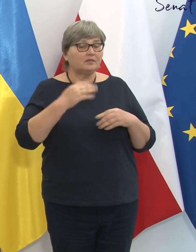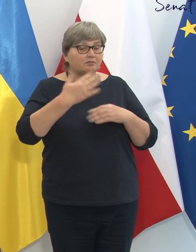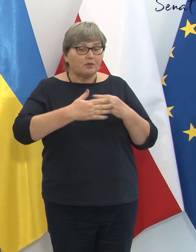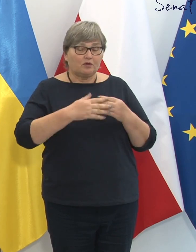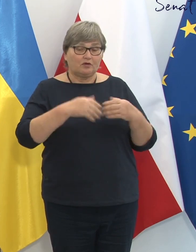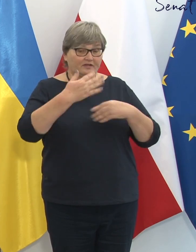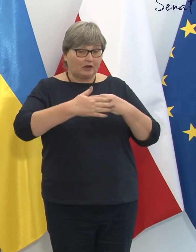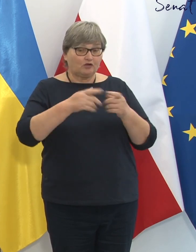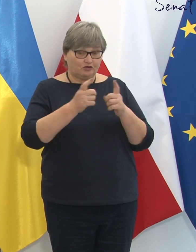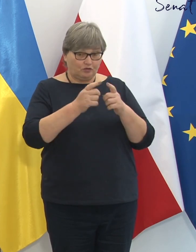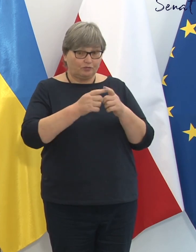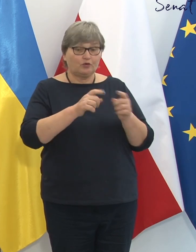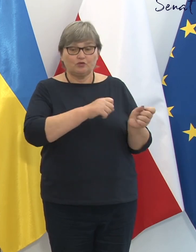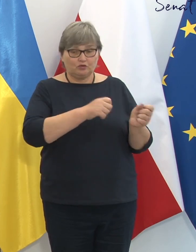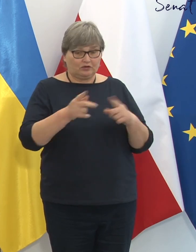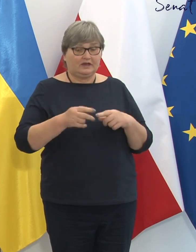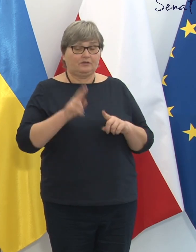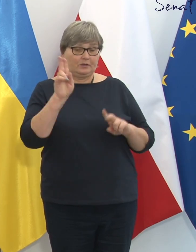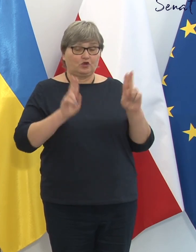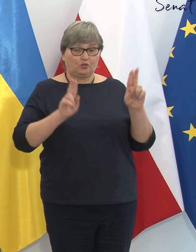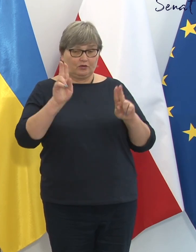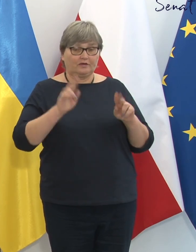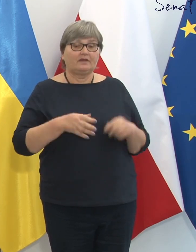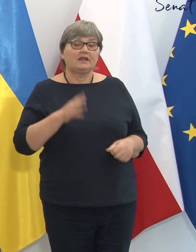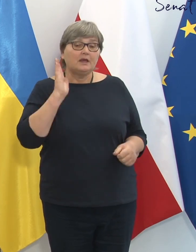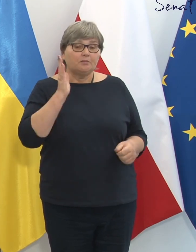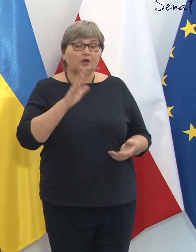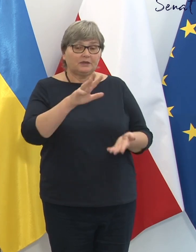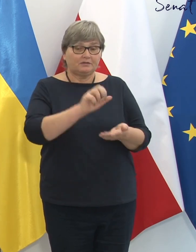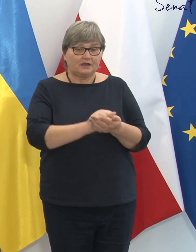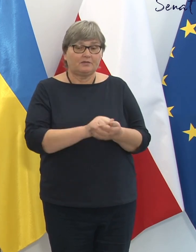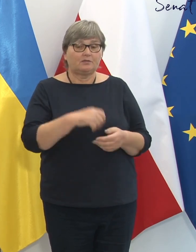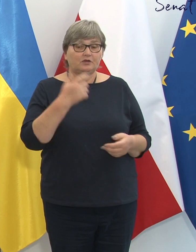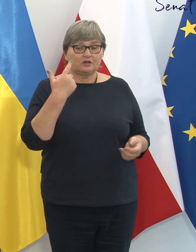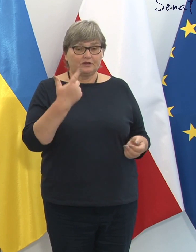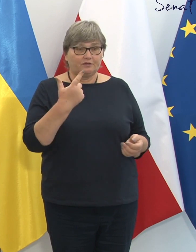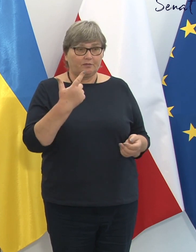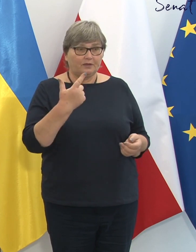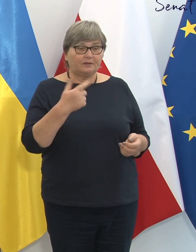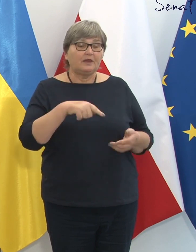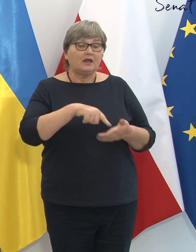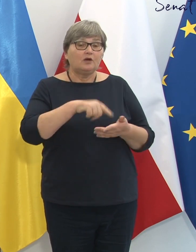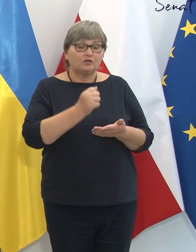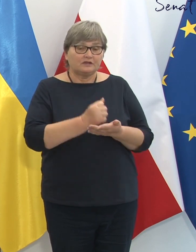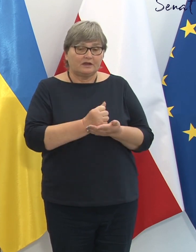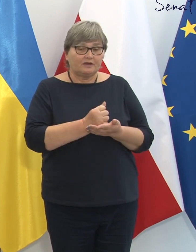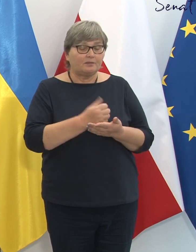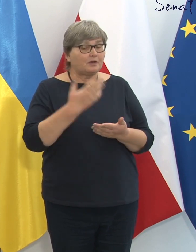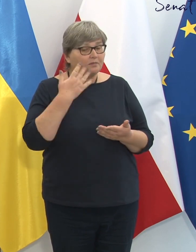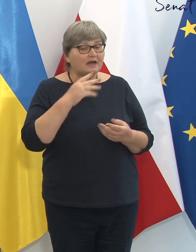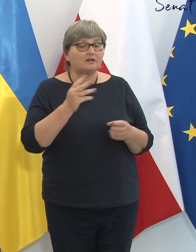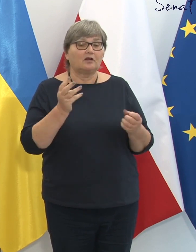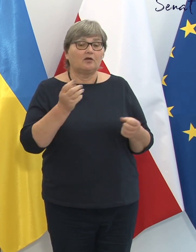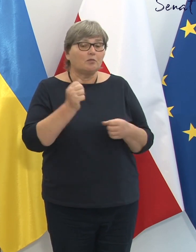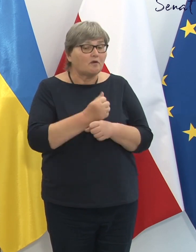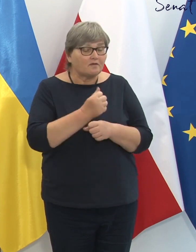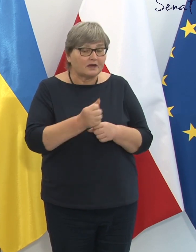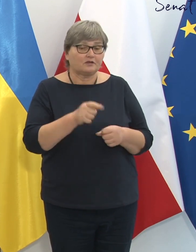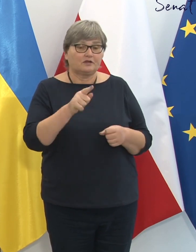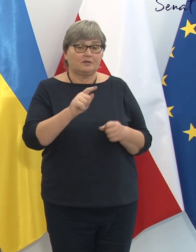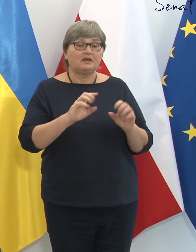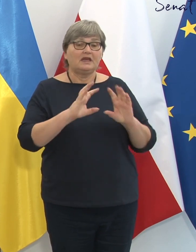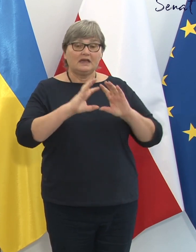Potem zajmiemy się dwoma ustawami pilnymi przysłanymi z Sejmu